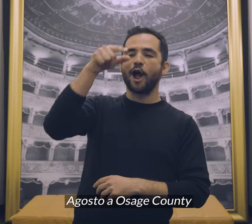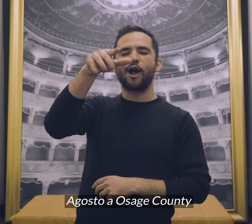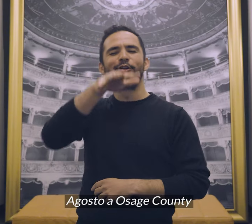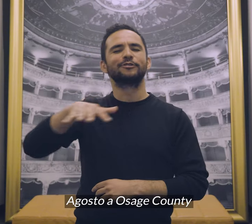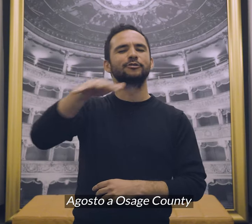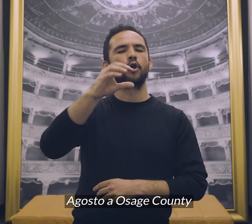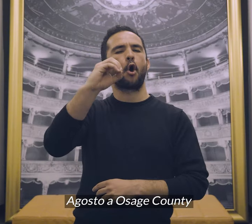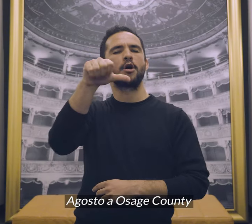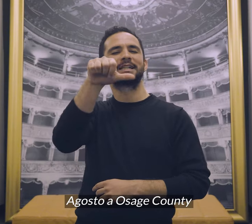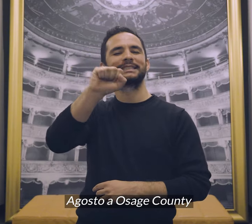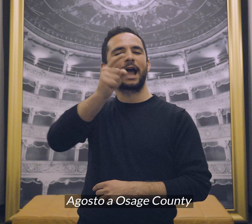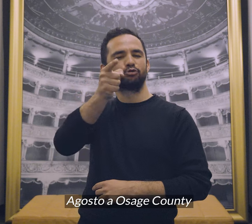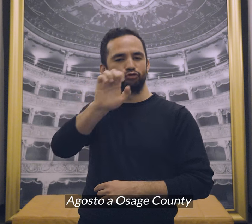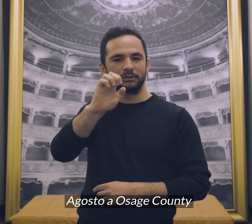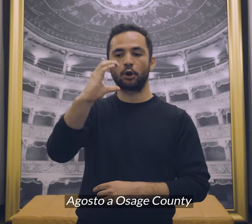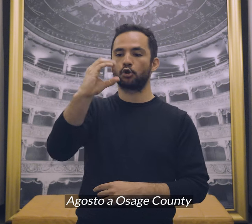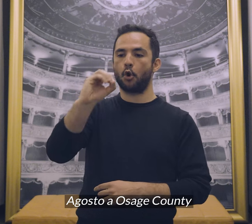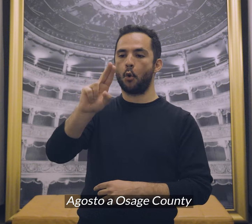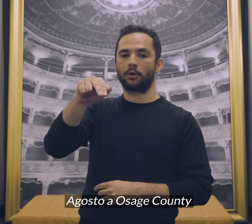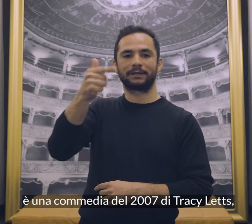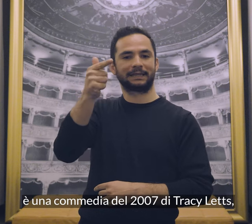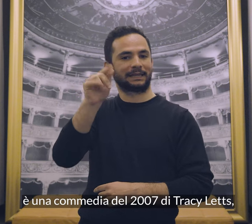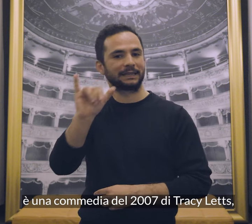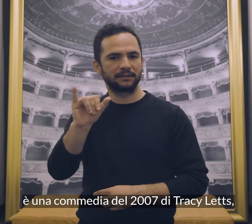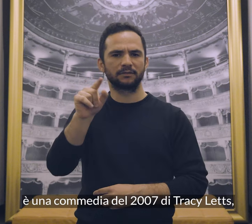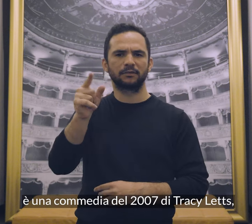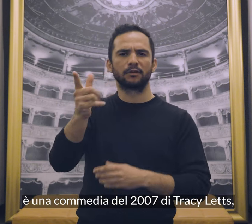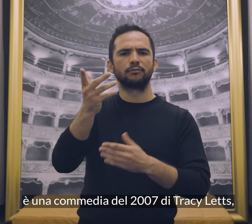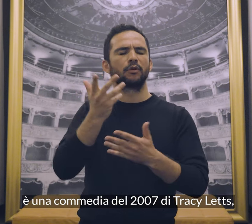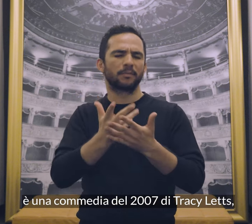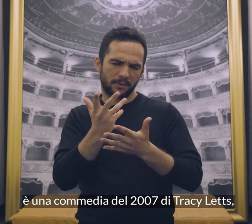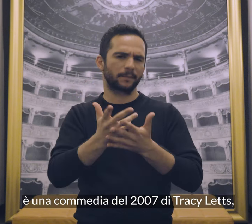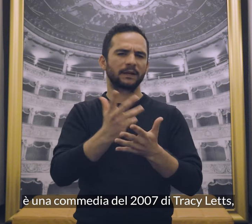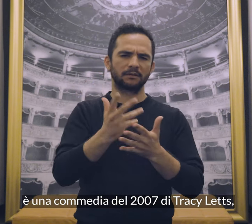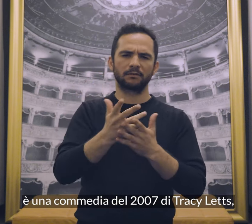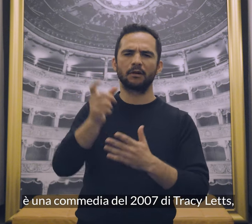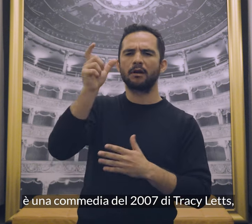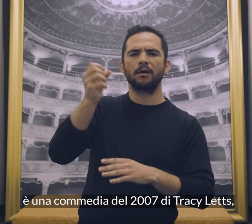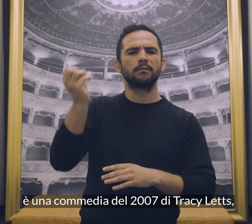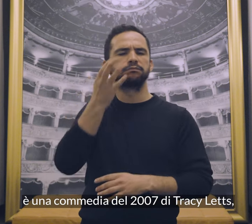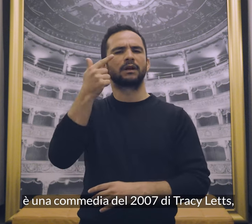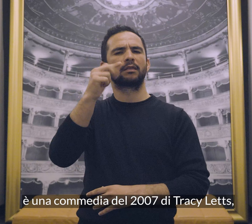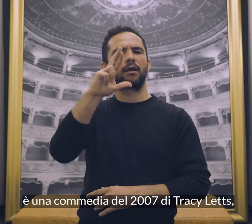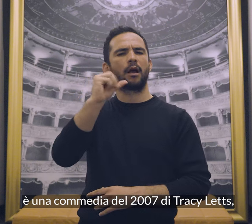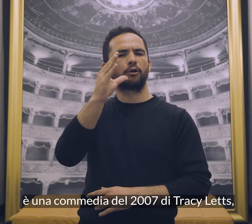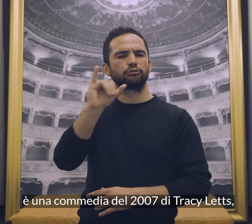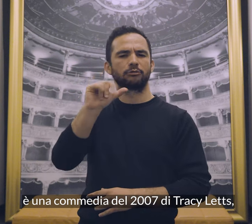Agosto a Osage County è una commedia del 2007 di Tracy Letts,